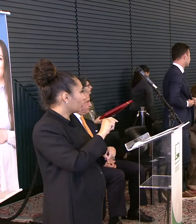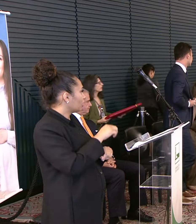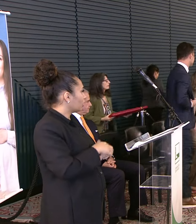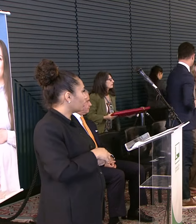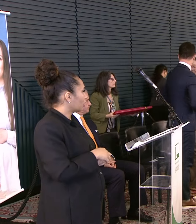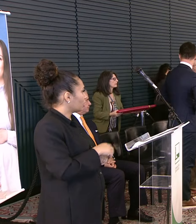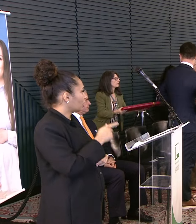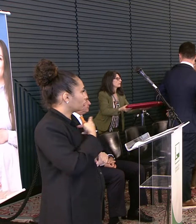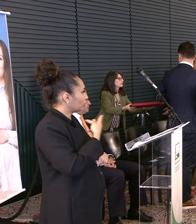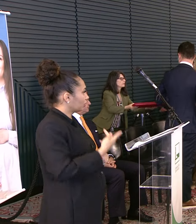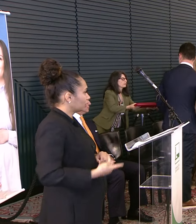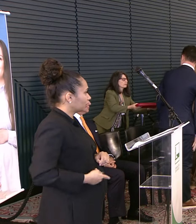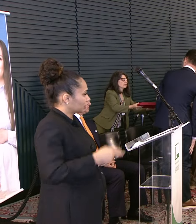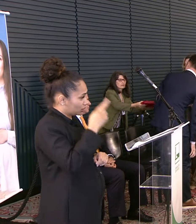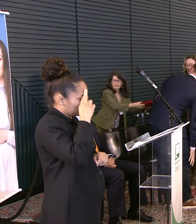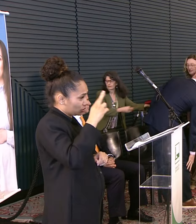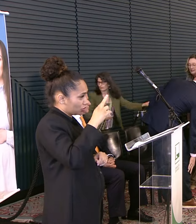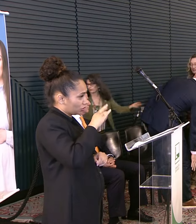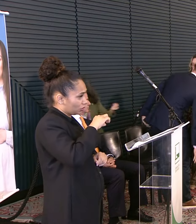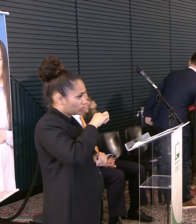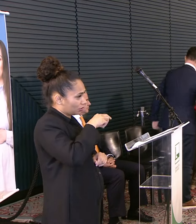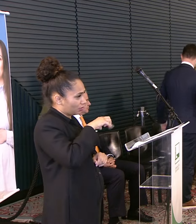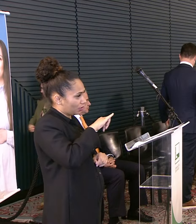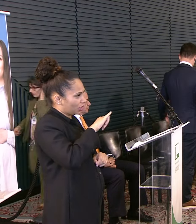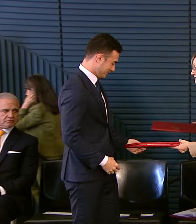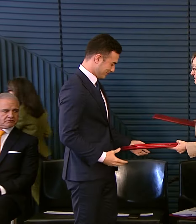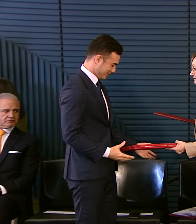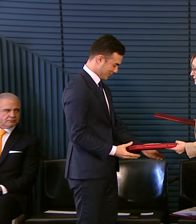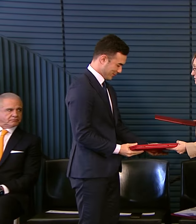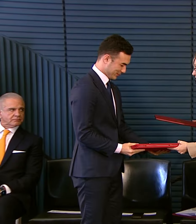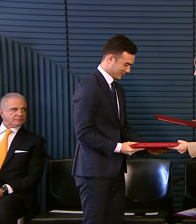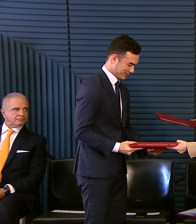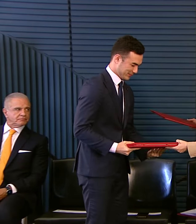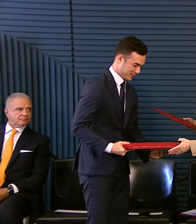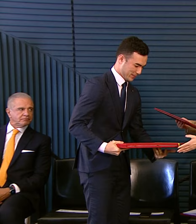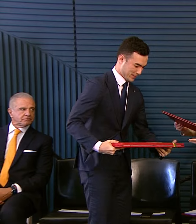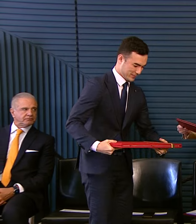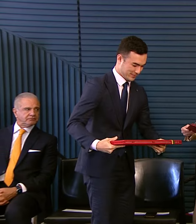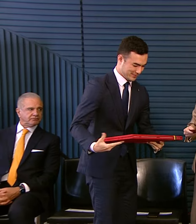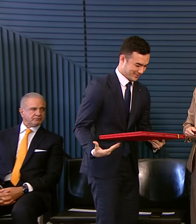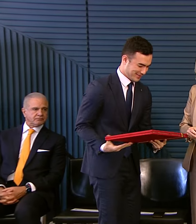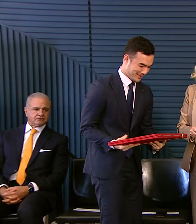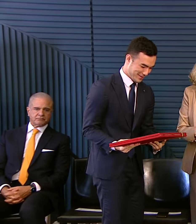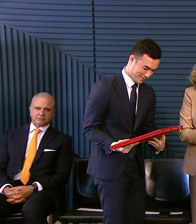sua presidente Senhora Marjove Augusta Manini Soares